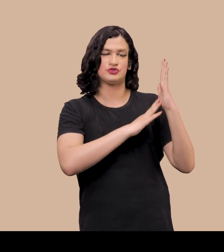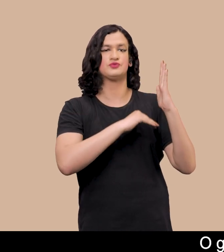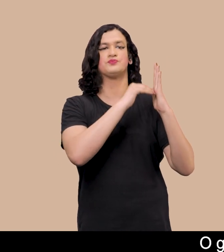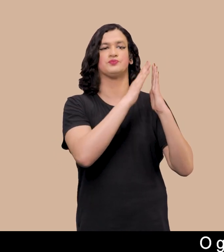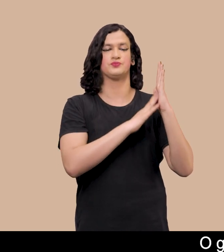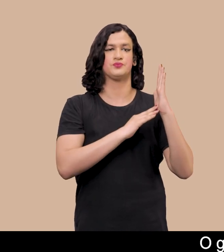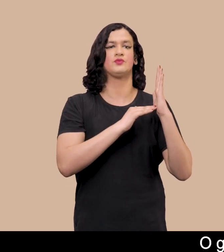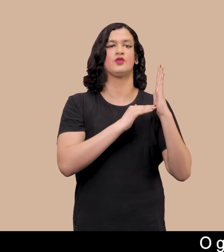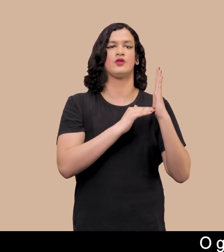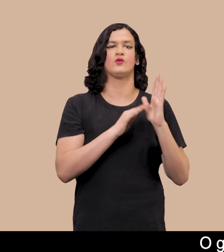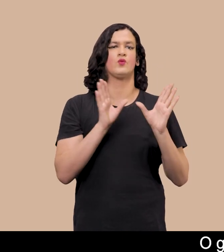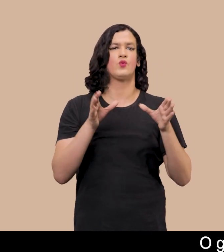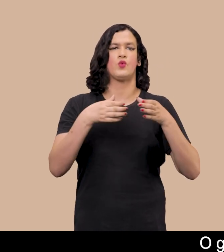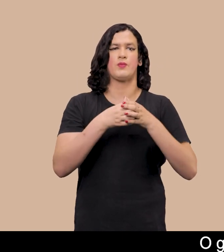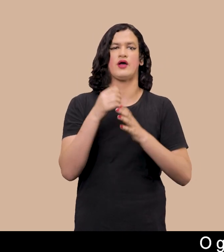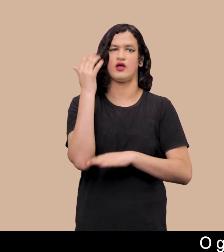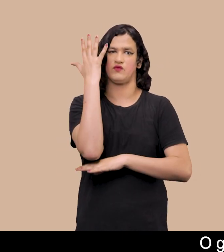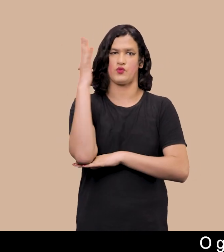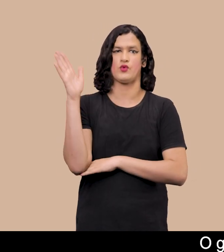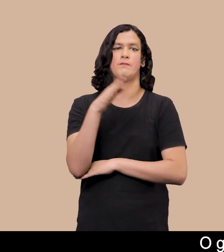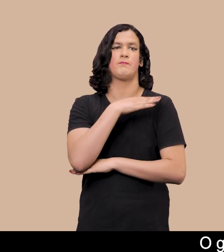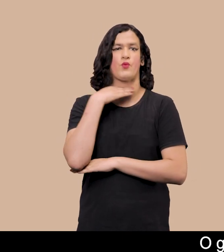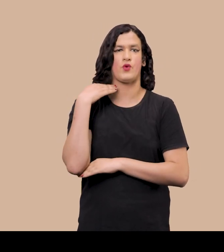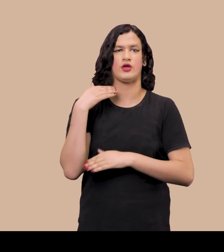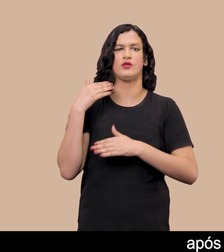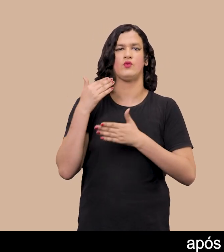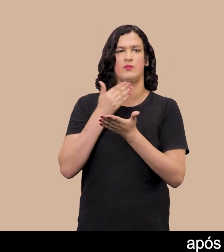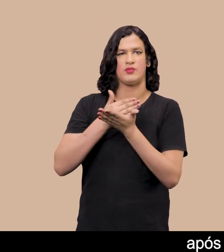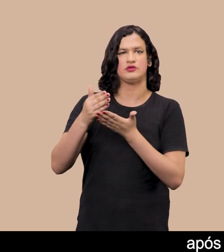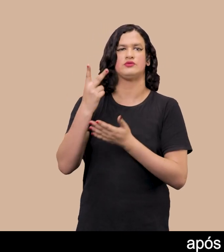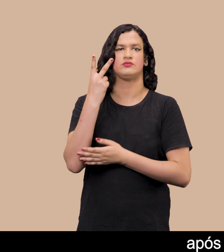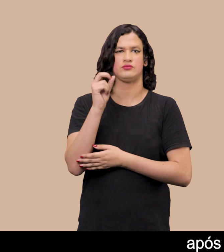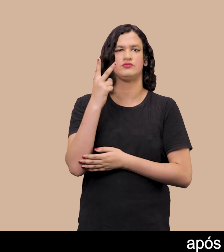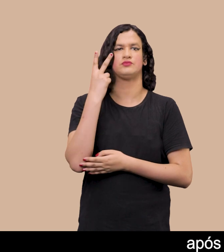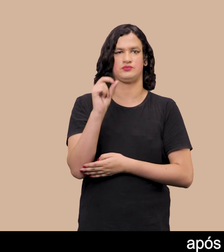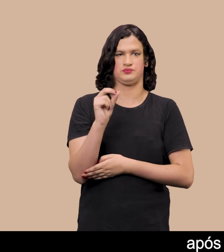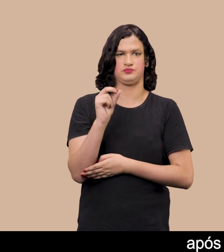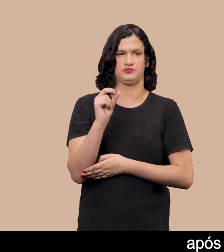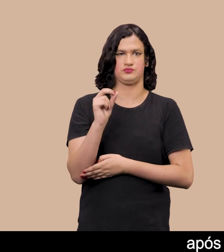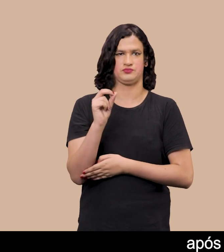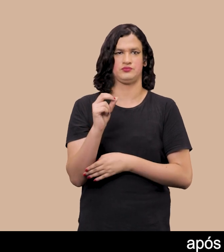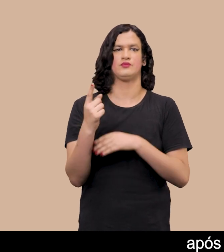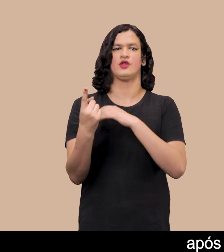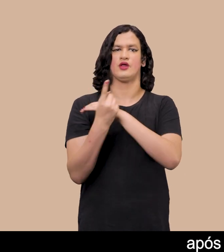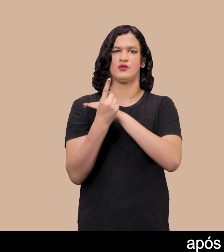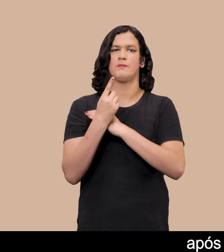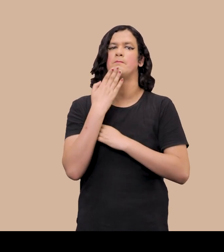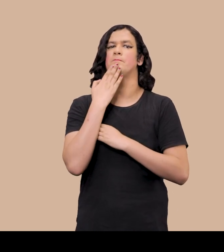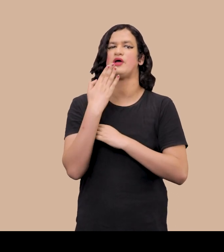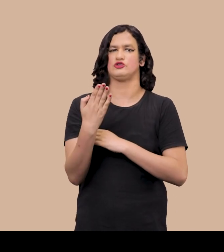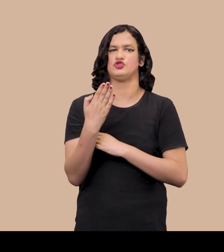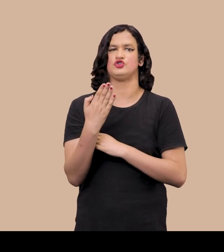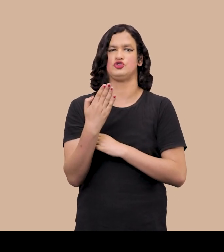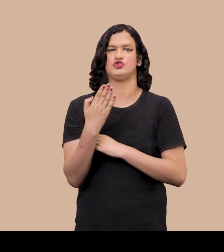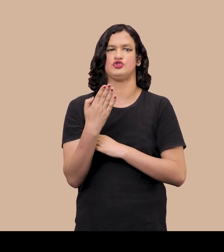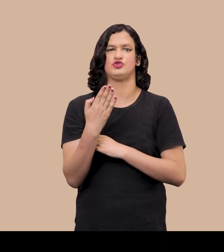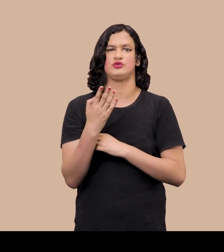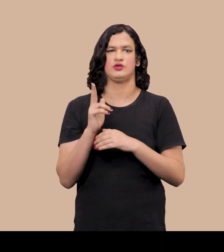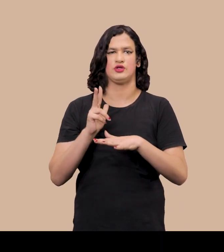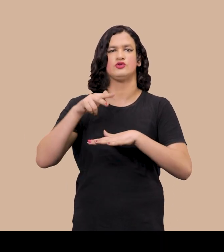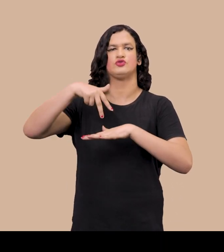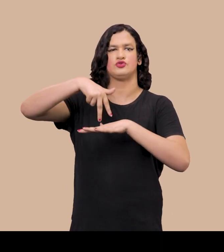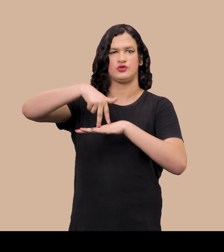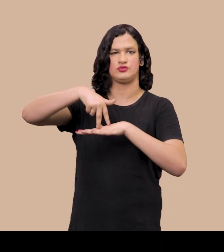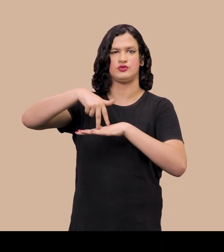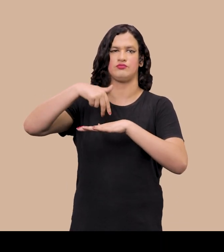O grupo Natureza Morta teve início em 2020 Após um dos clientes de Lia pedir Para ser retratado com os pés sobre uma